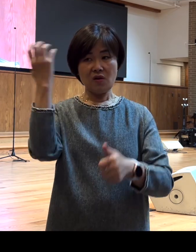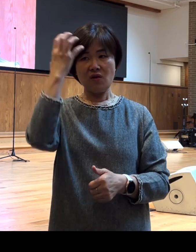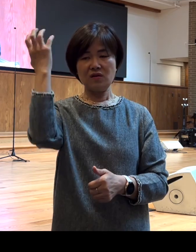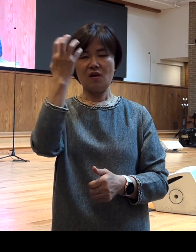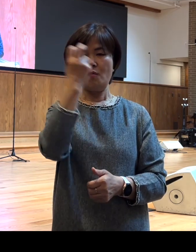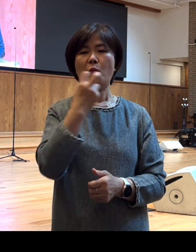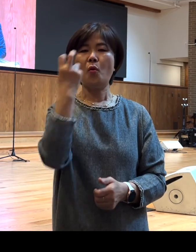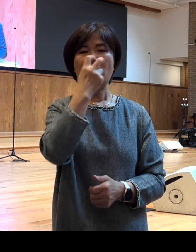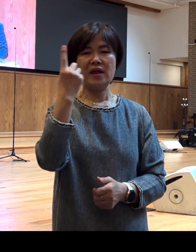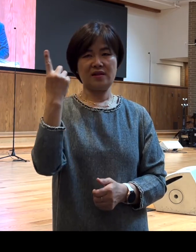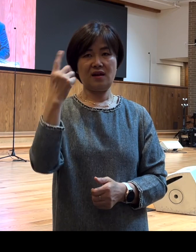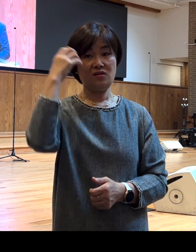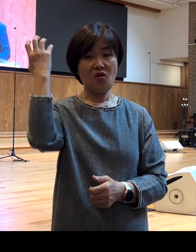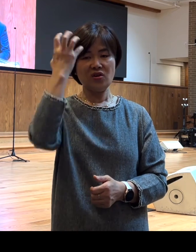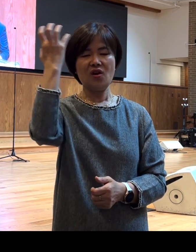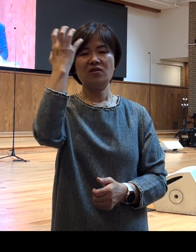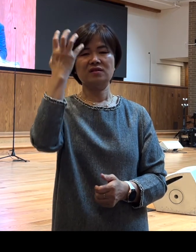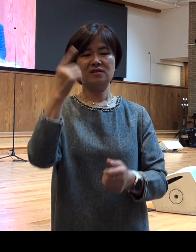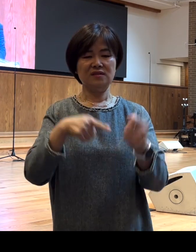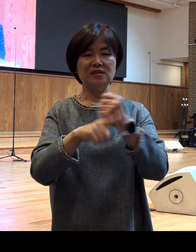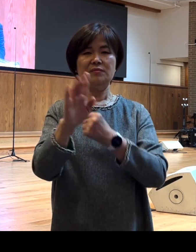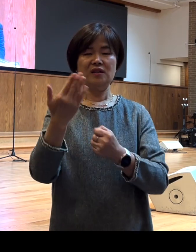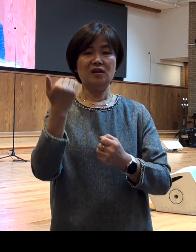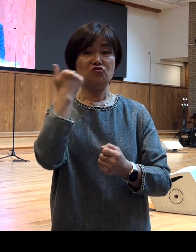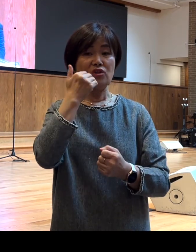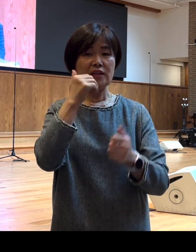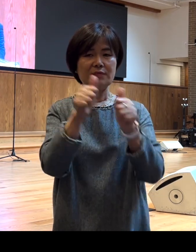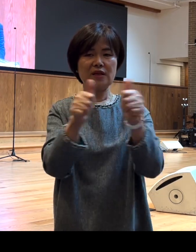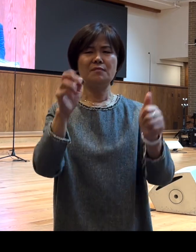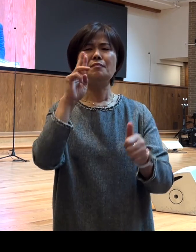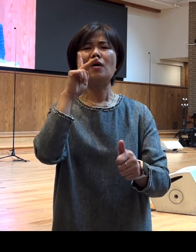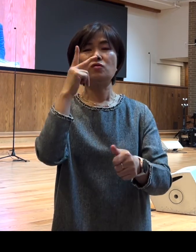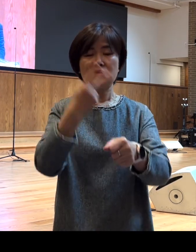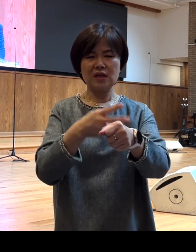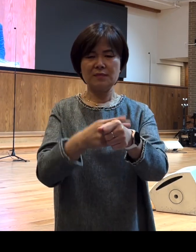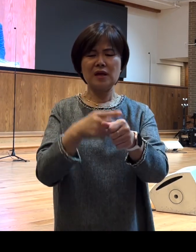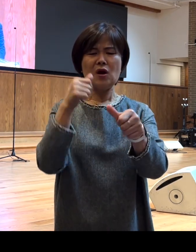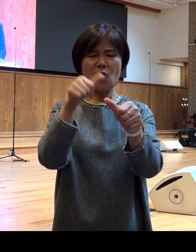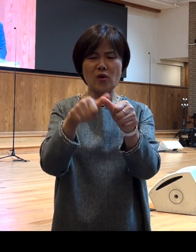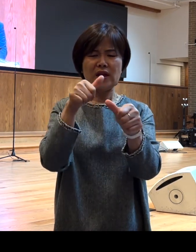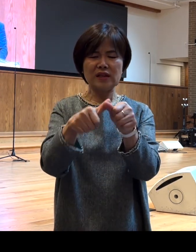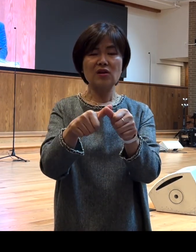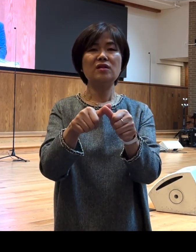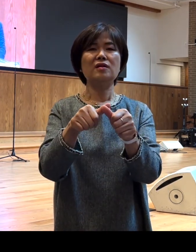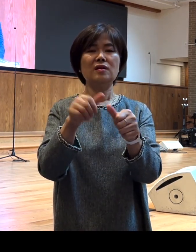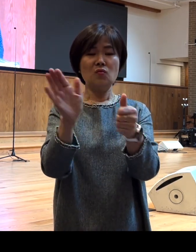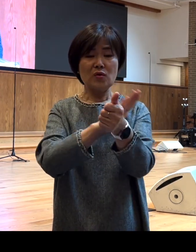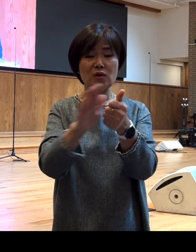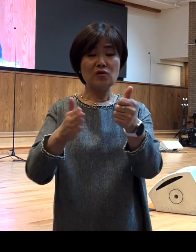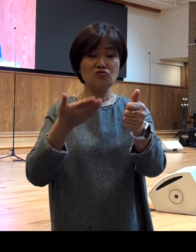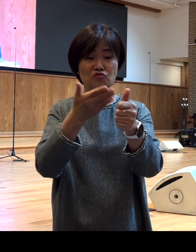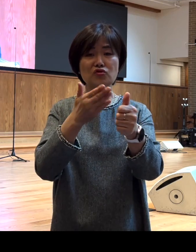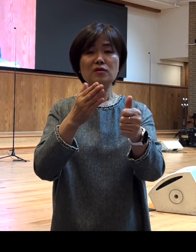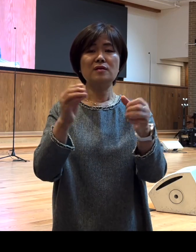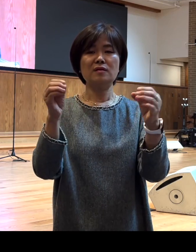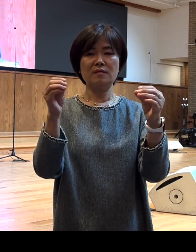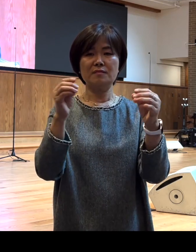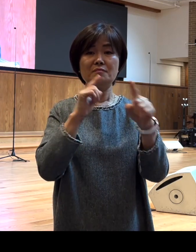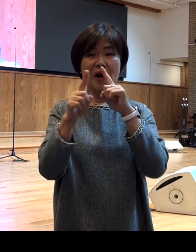단어입니다 그럼 누가는 아마도 바울이 권했던 그 말들 위로했던 그 언어들이 바울